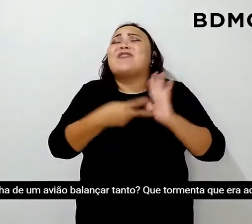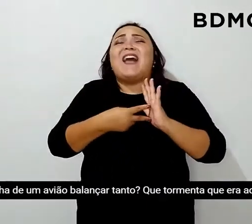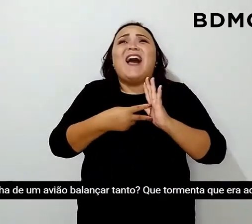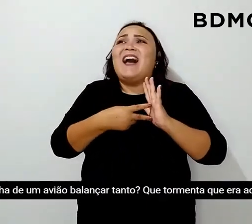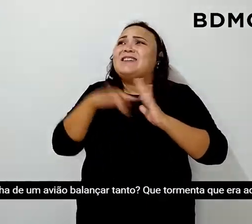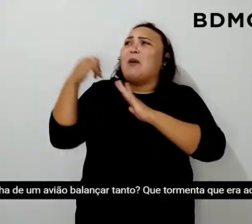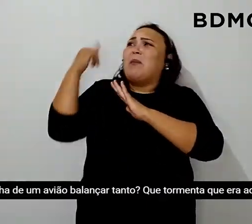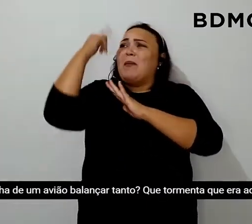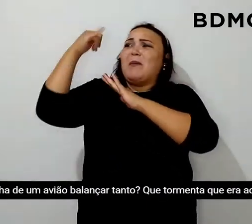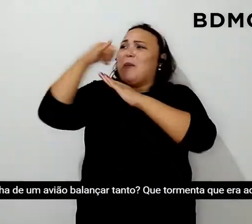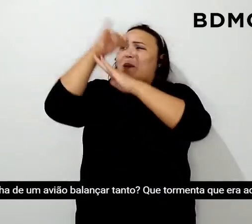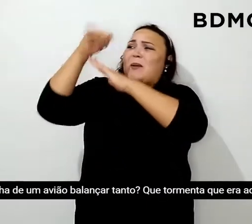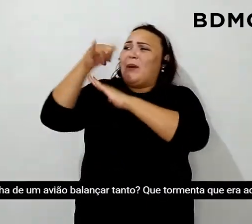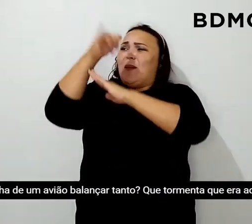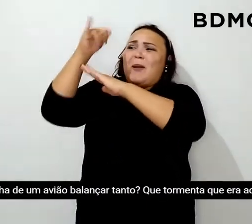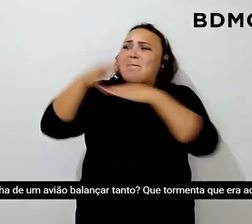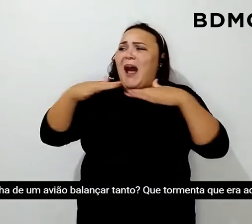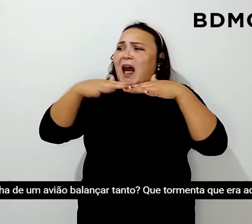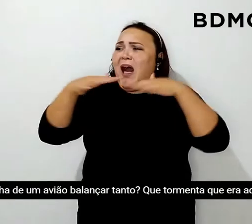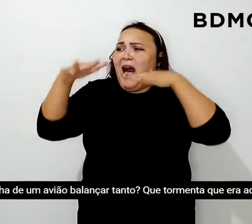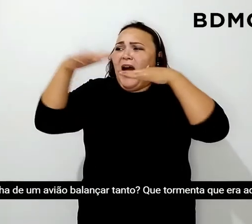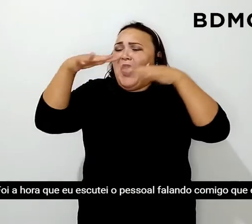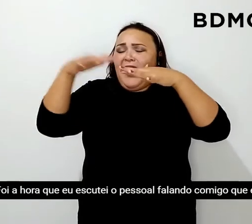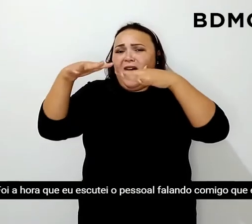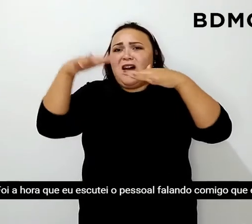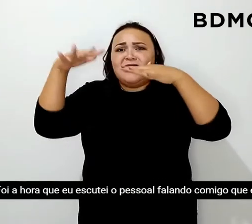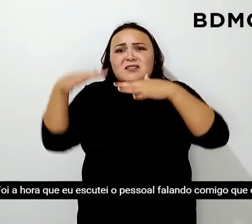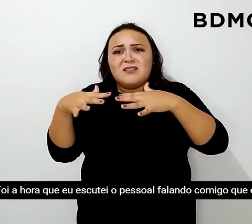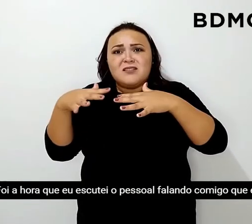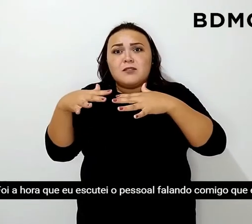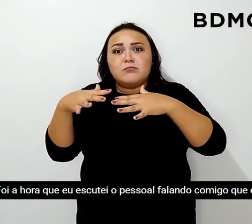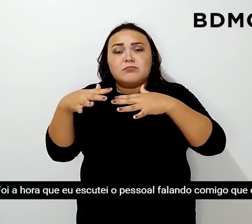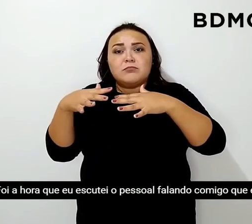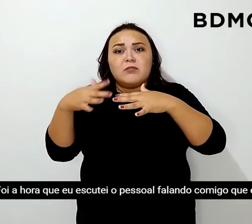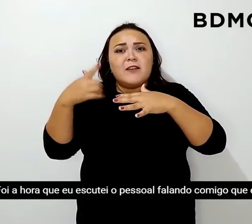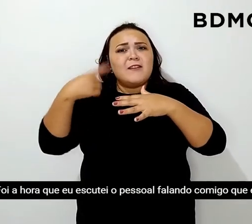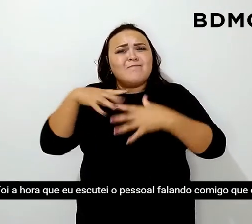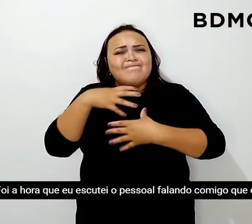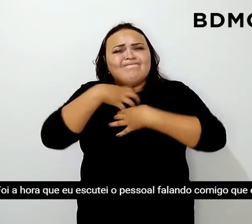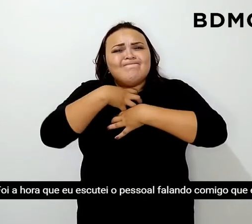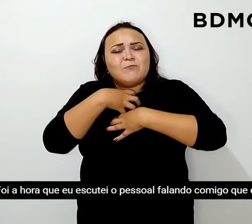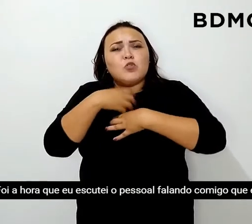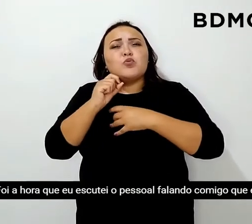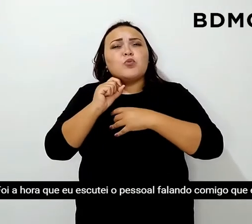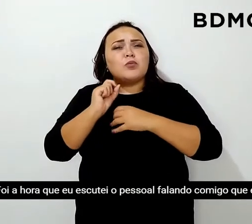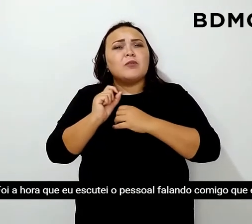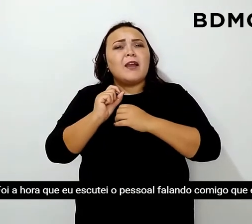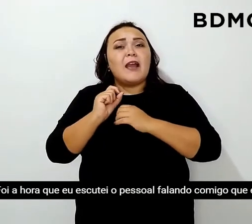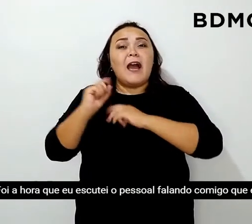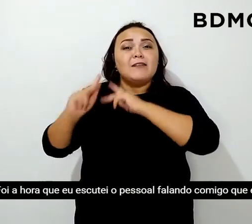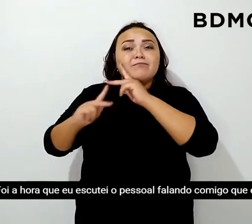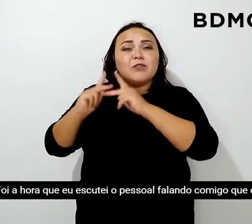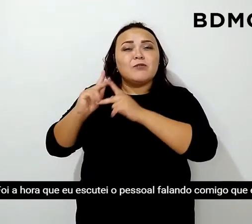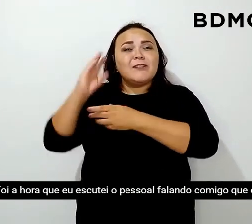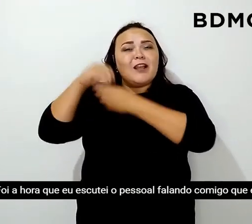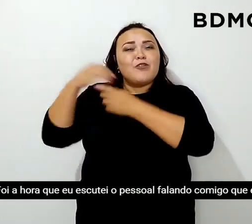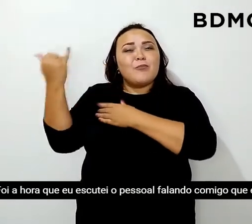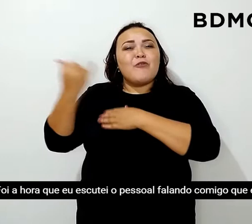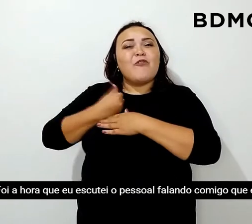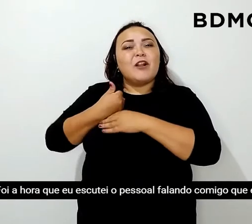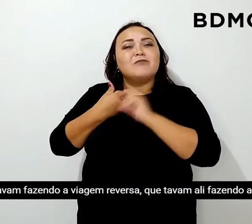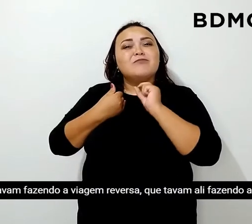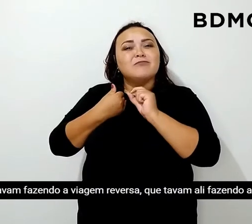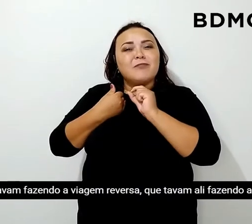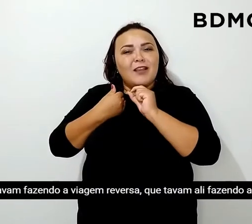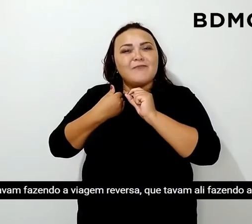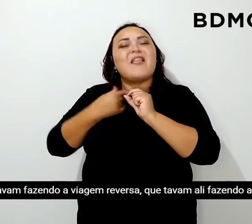de um avião balançar tanto, que tormenta que era aquela. Foi a hora que eu escutei o pessoal falando comigo que